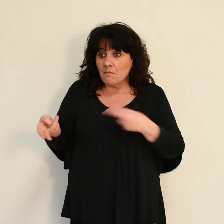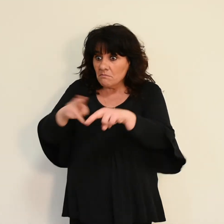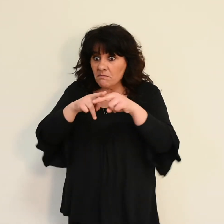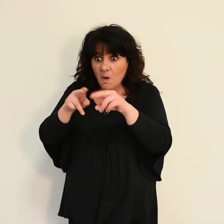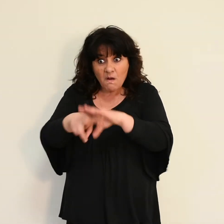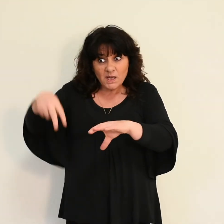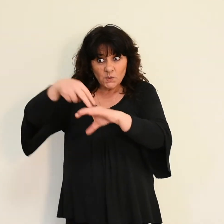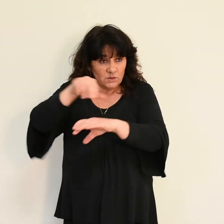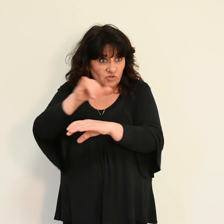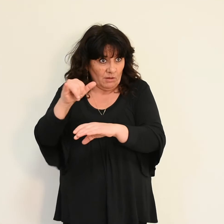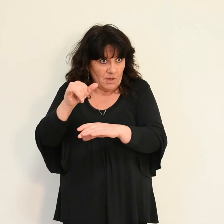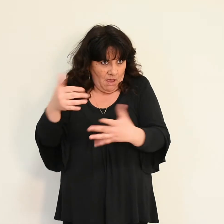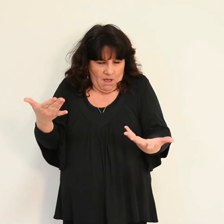le Christ non plus n'est pas ressuscité.